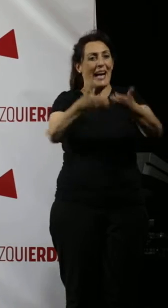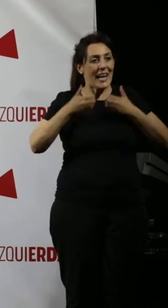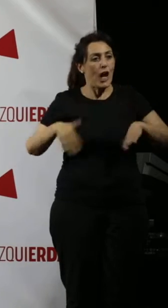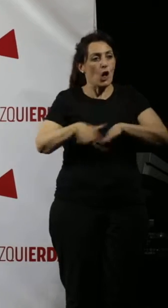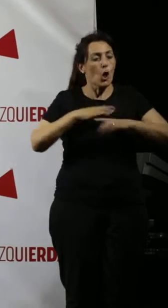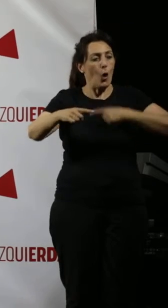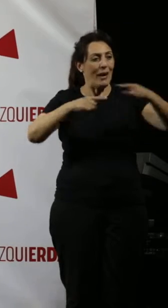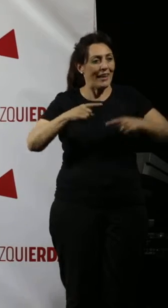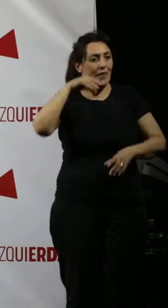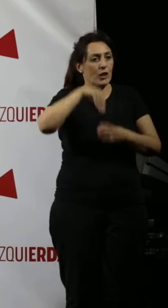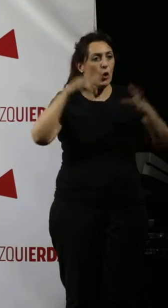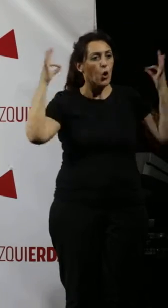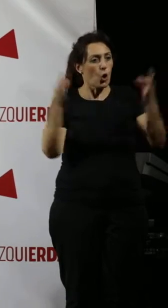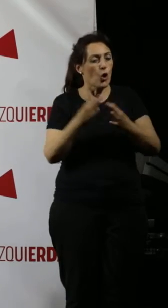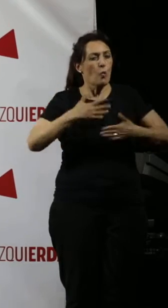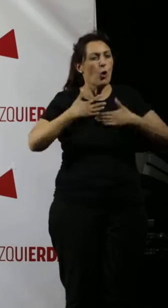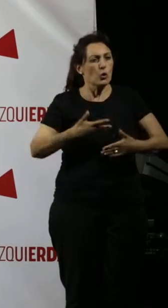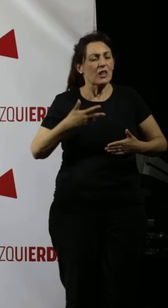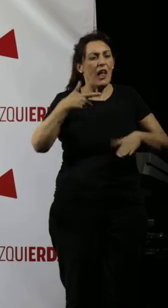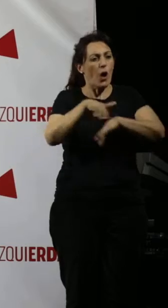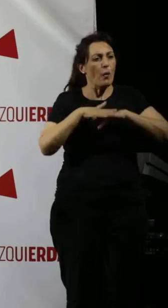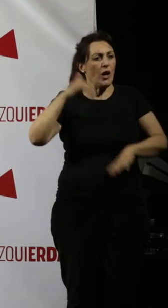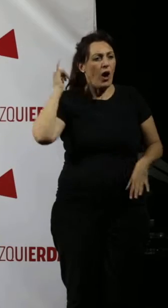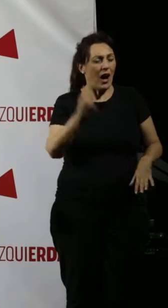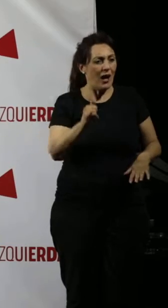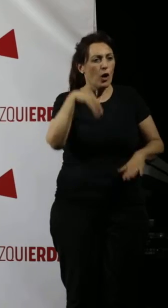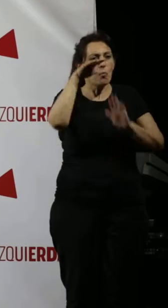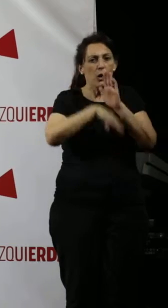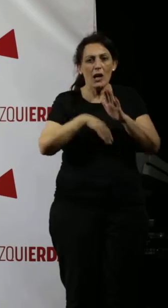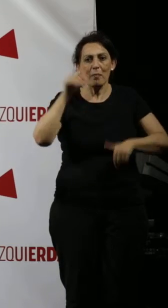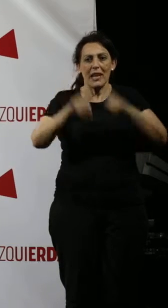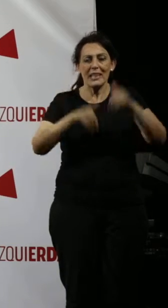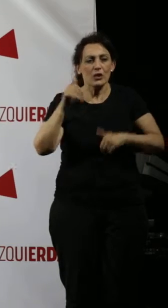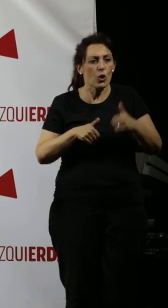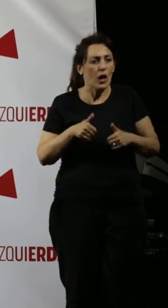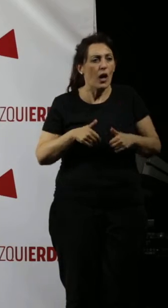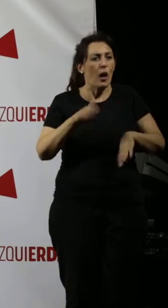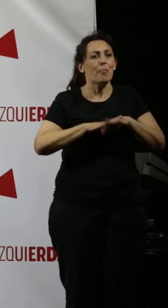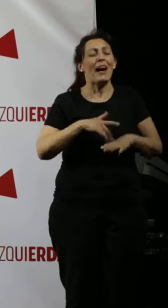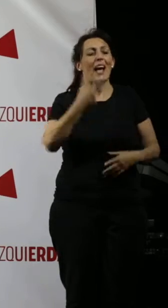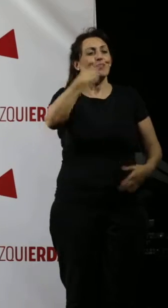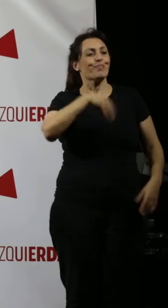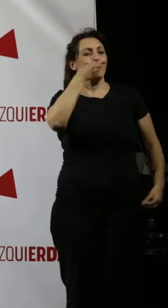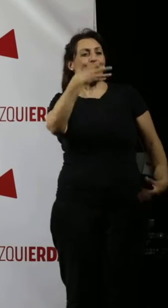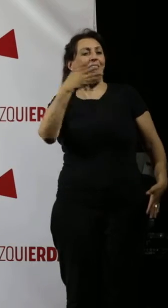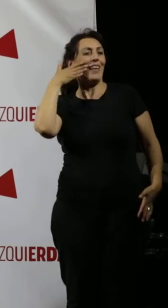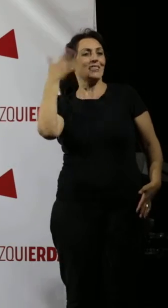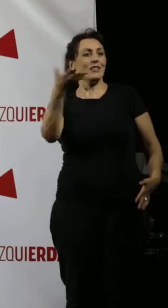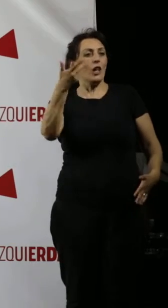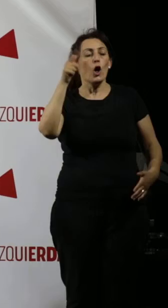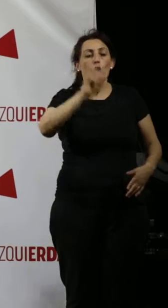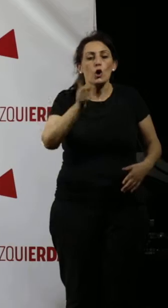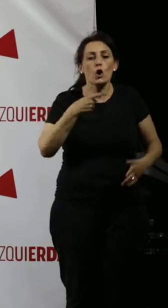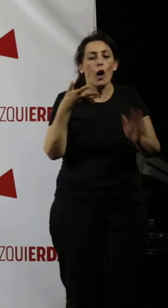gobernar. En Córdoba tenemos voluntad de gobierno. Si leí el programa electoral, no es un programa electoral para quedar bien, es un programa electoral